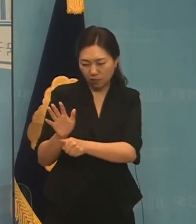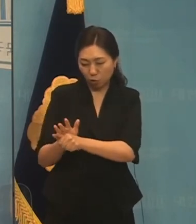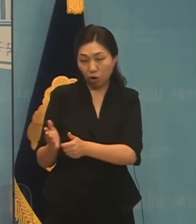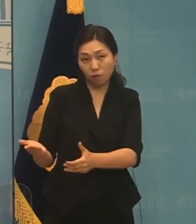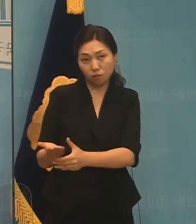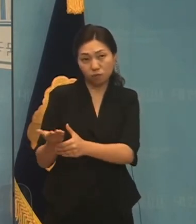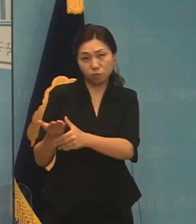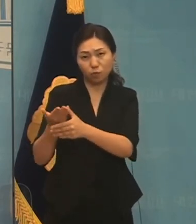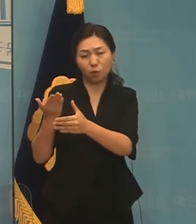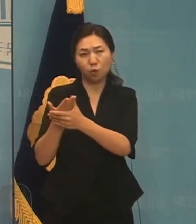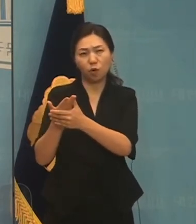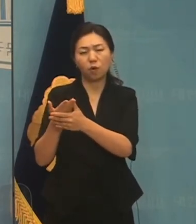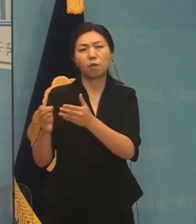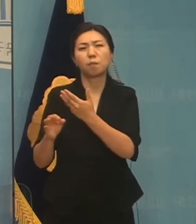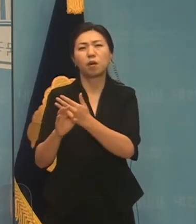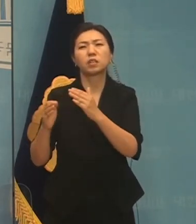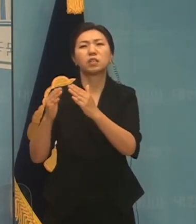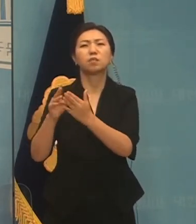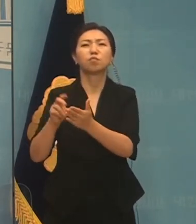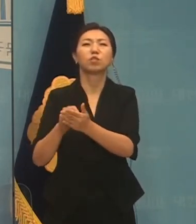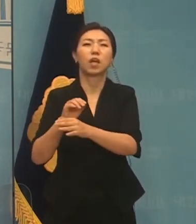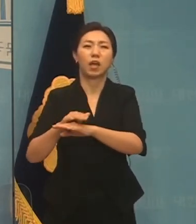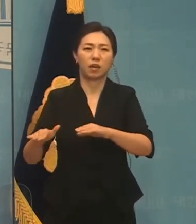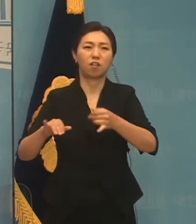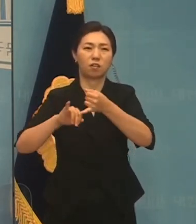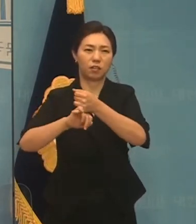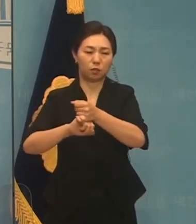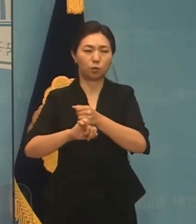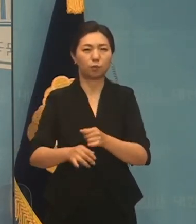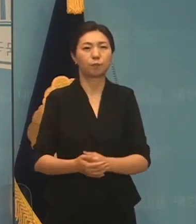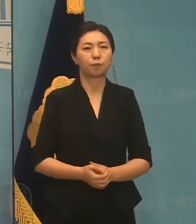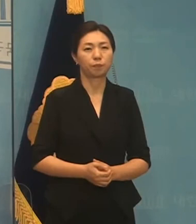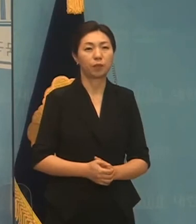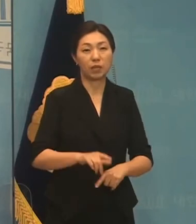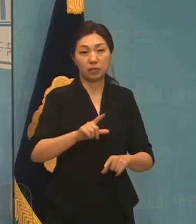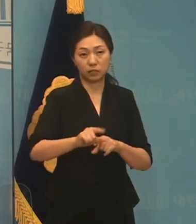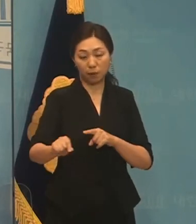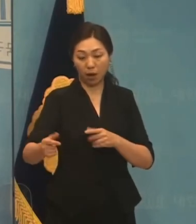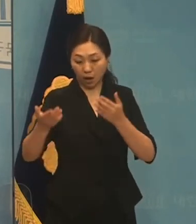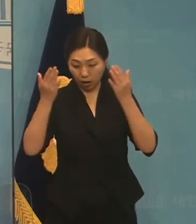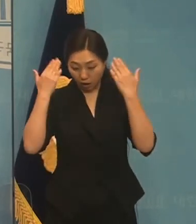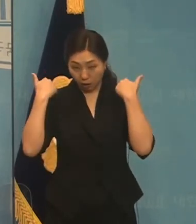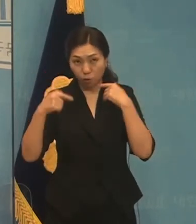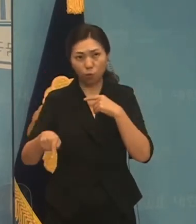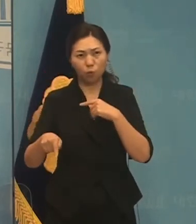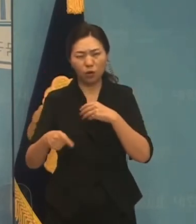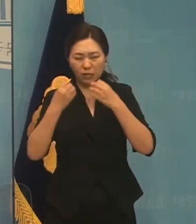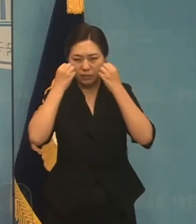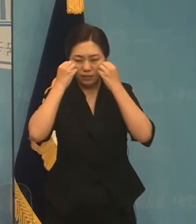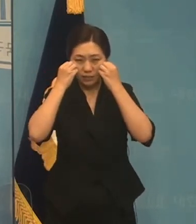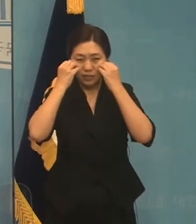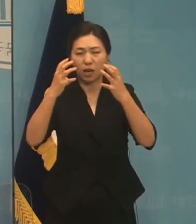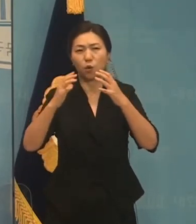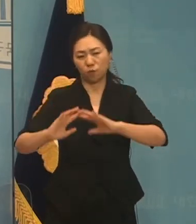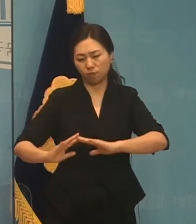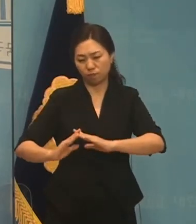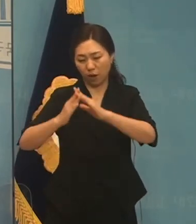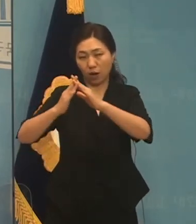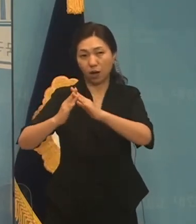주택문제를 해결하겠다는 말씀을 드립니다. 그래서 지방학교의 시세를 최신식으로 확충하고,